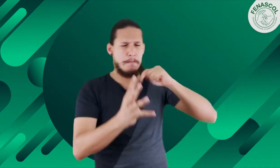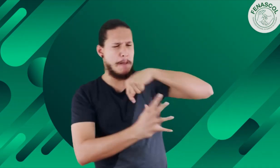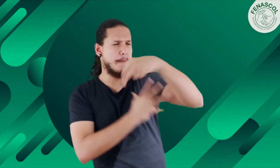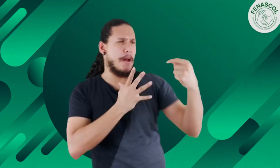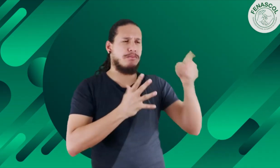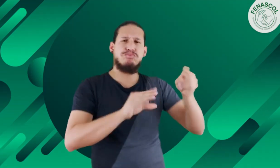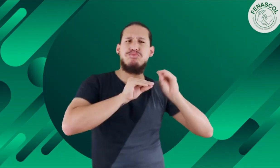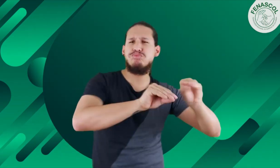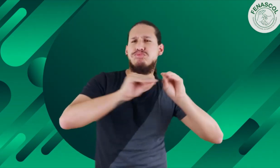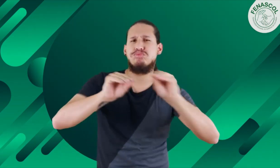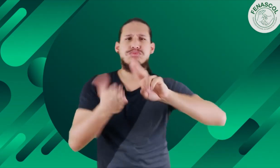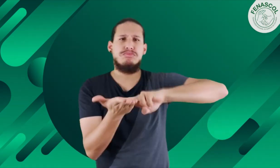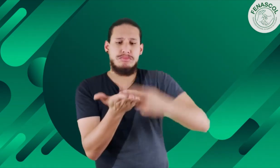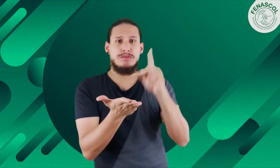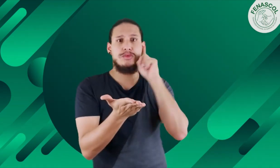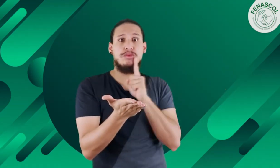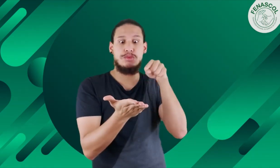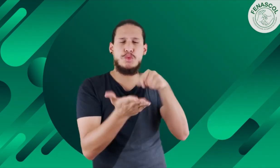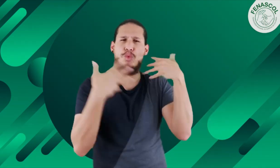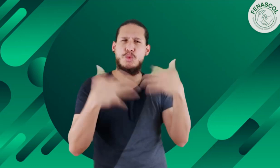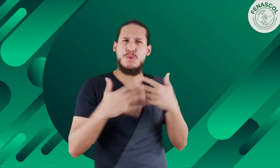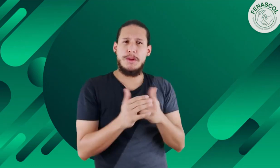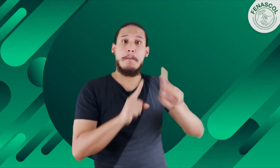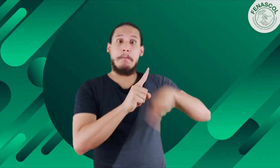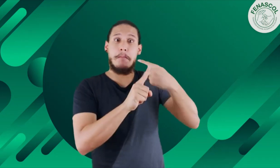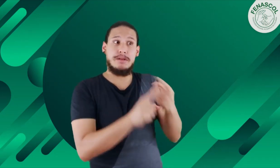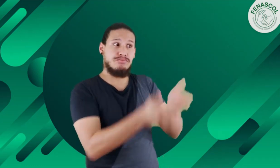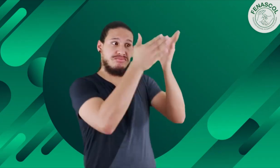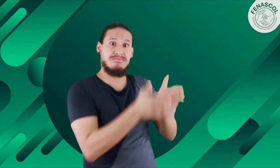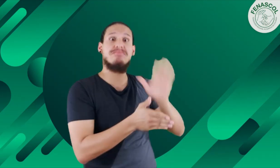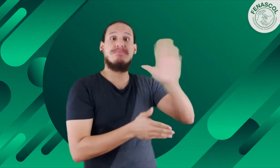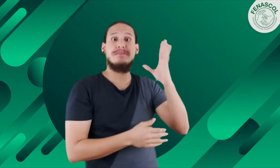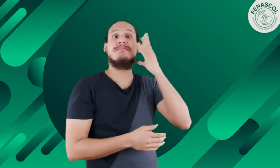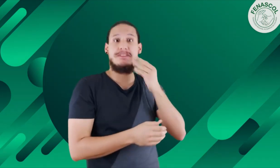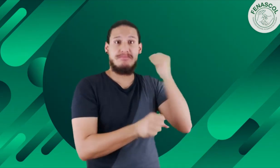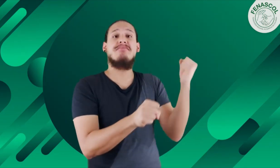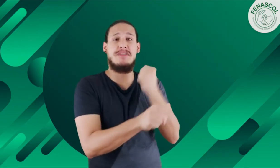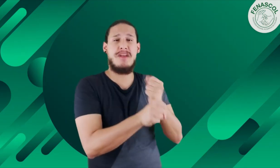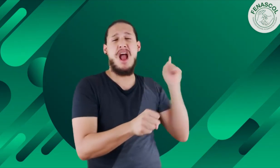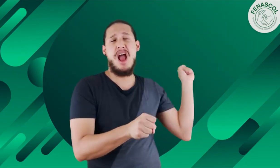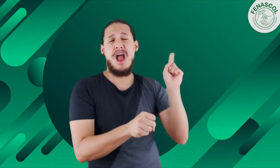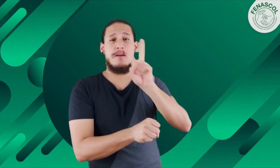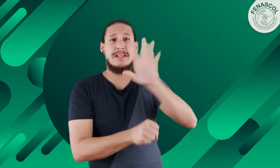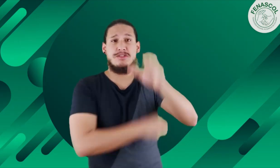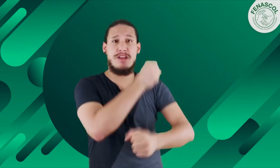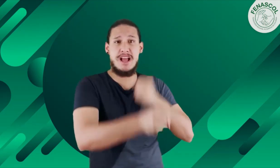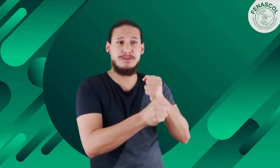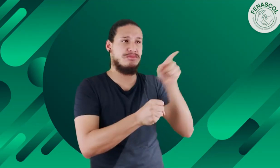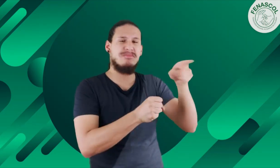como formador de intérpretes y además como intérprete sordo. Lleva muchos años, más de 25